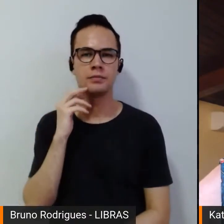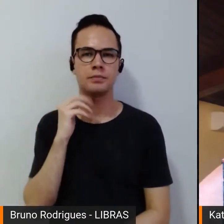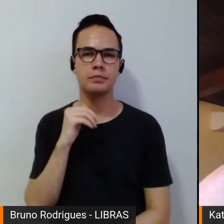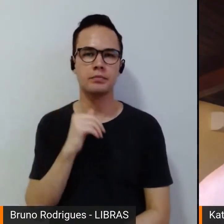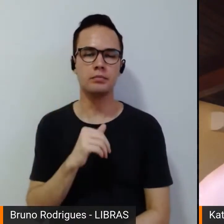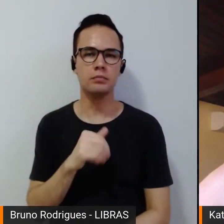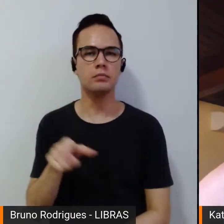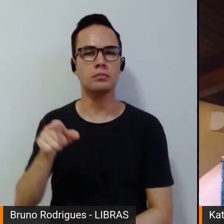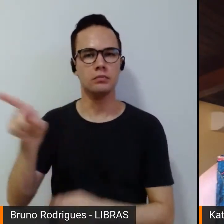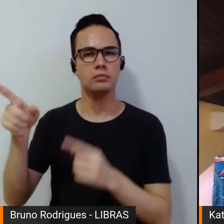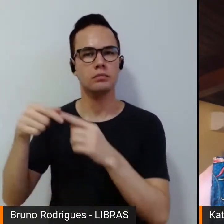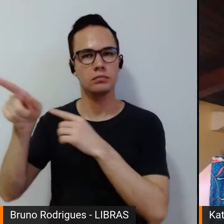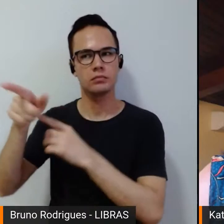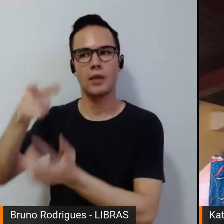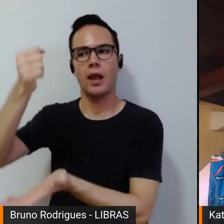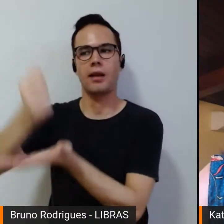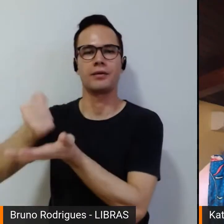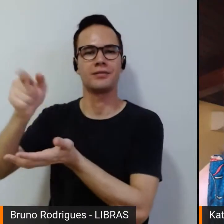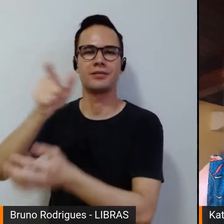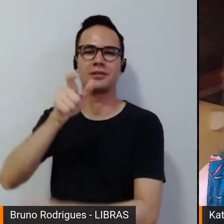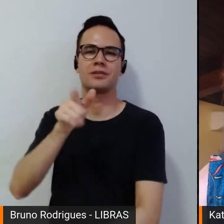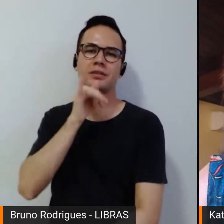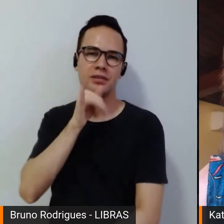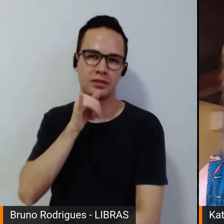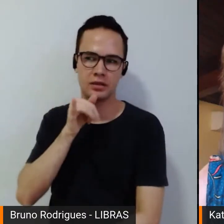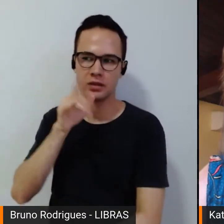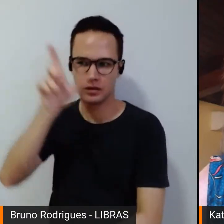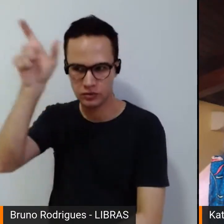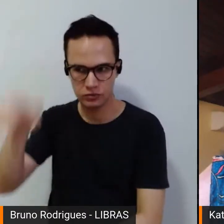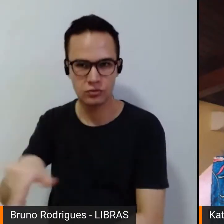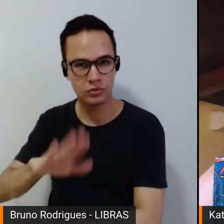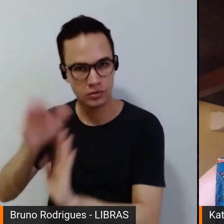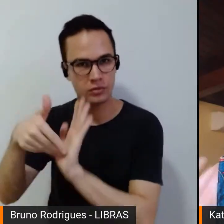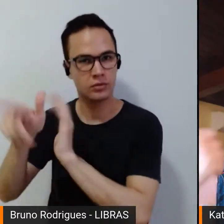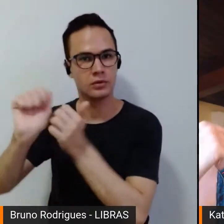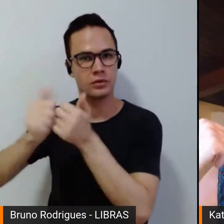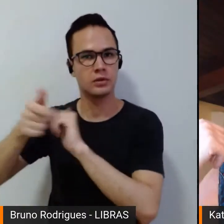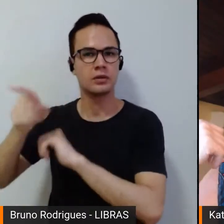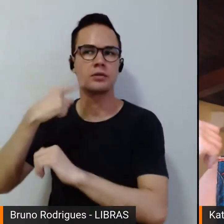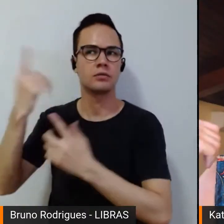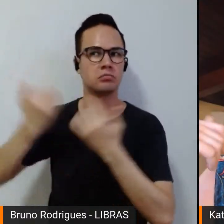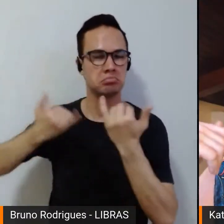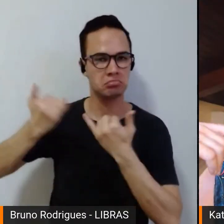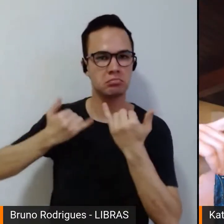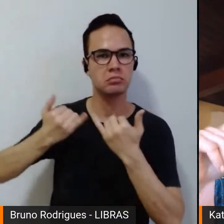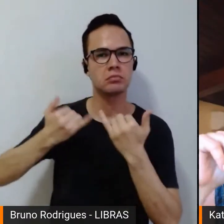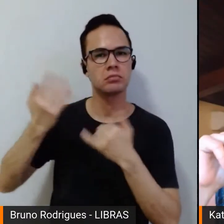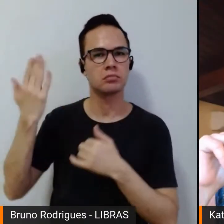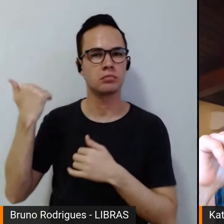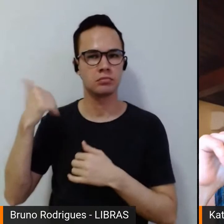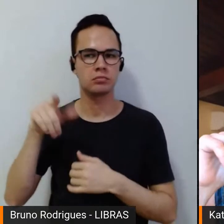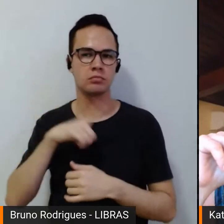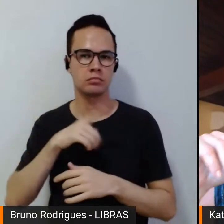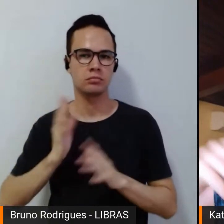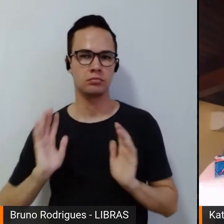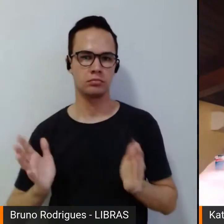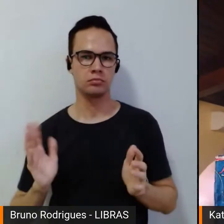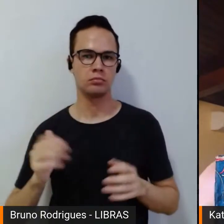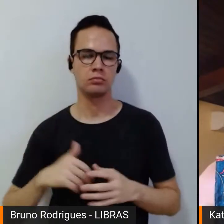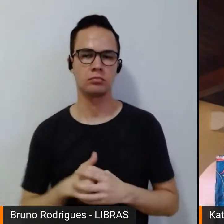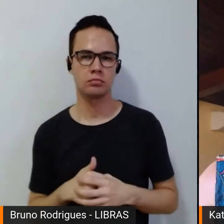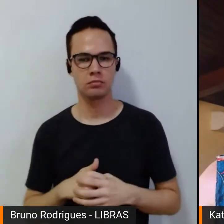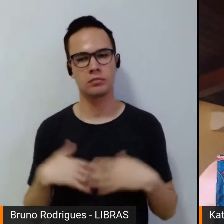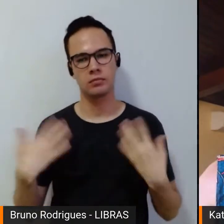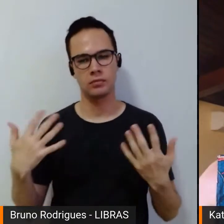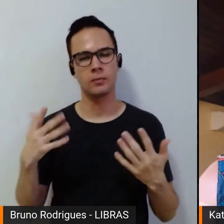figura identitária de grande parte dos atletas que eu tinha ouvido num momento anterior que